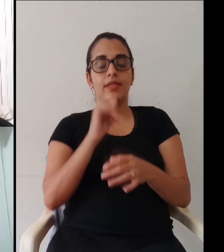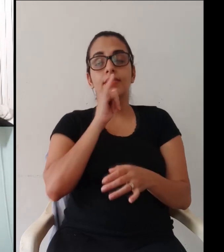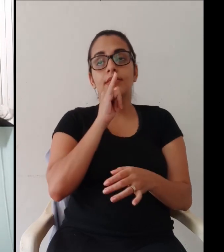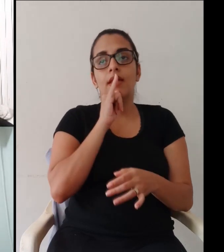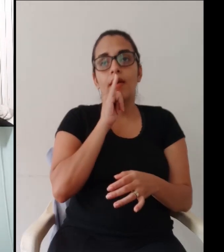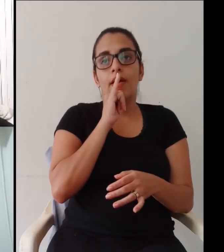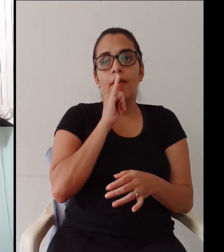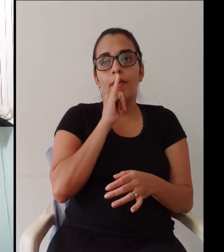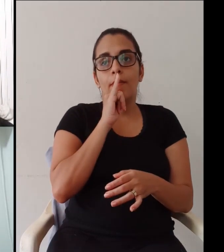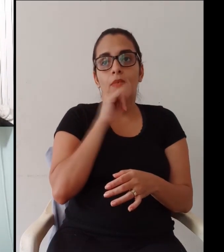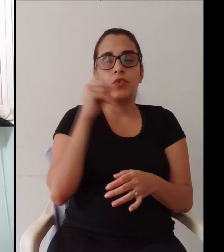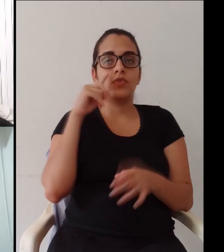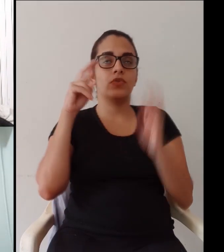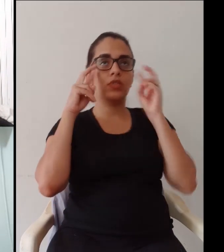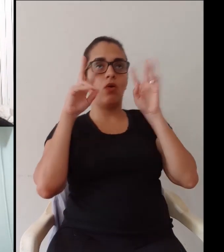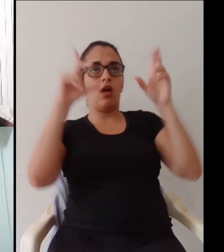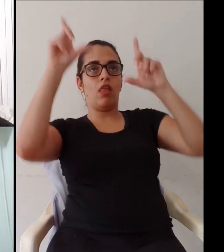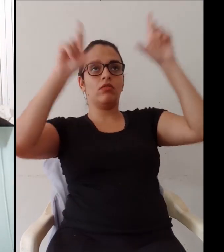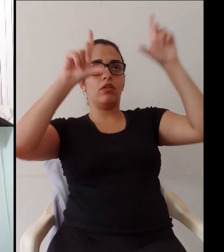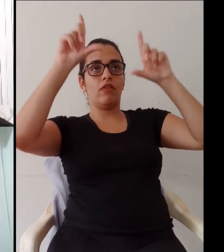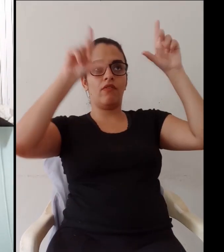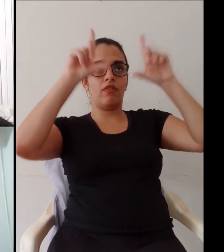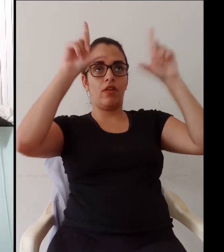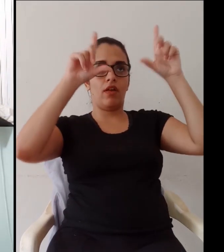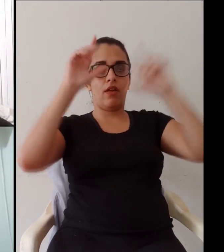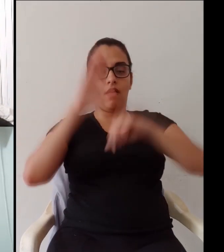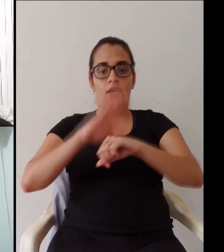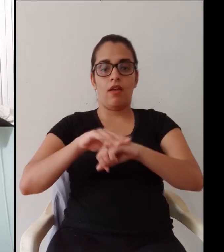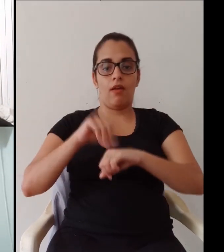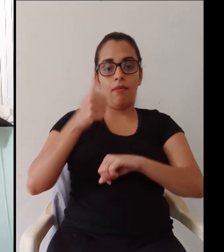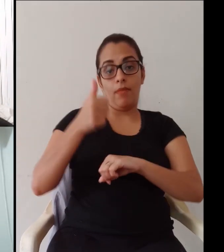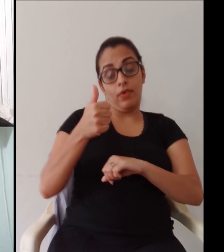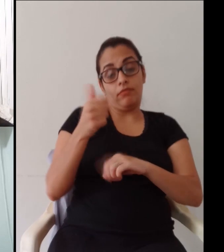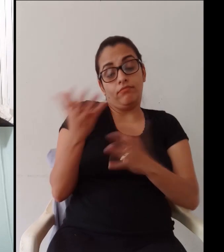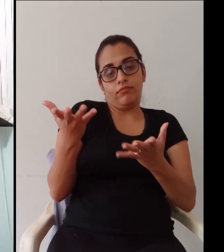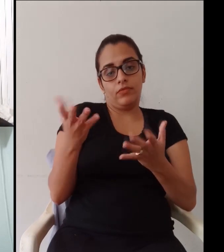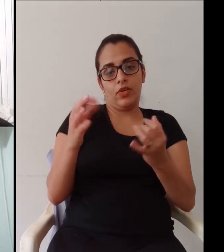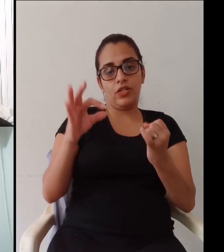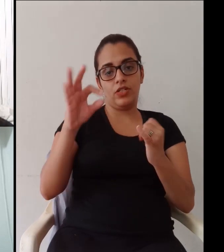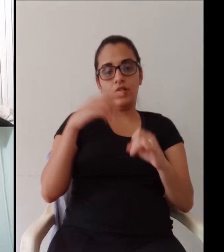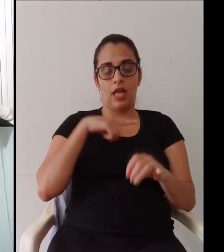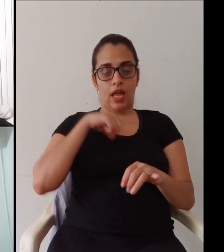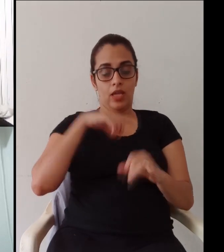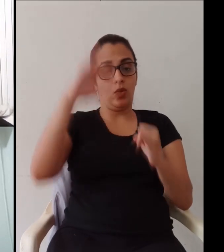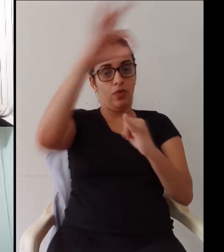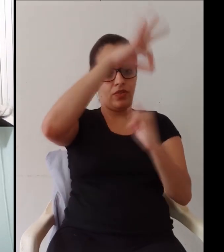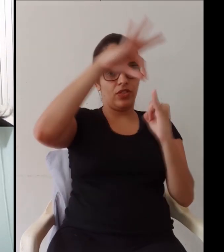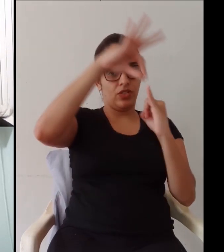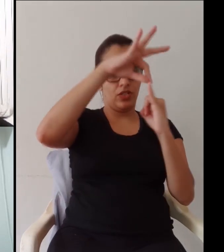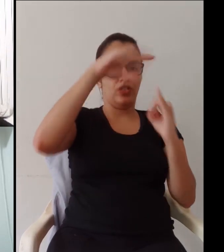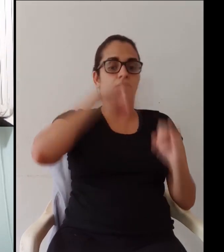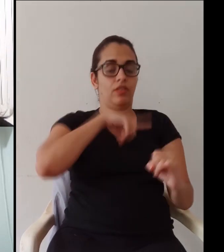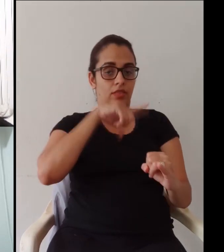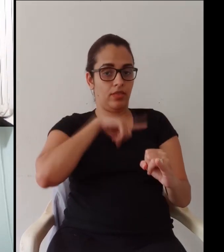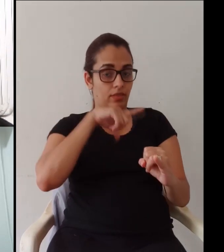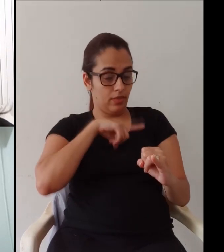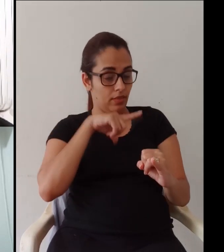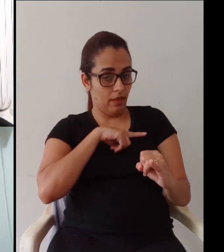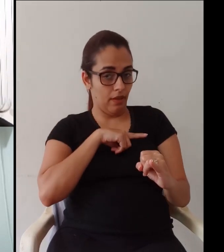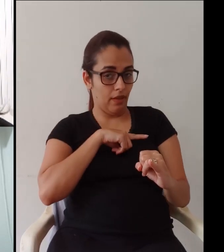o mesmo livro didático eles têm o mesmo conteúdo então você usar por exemplo um canal de TV é